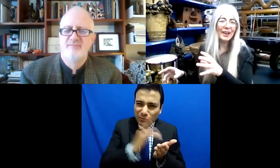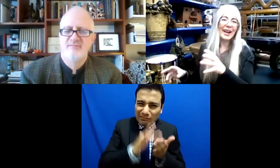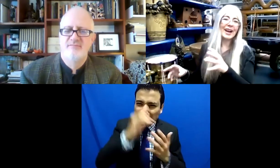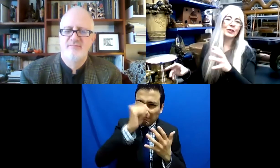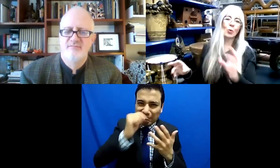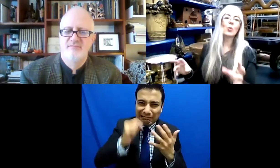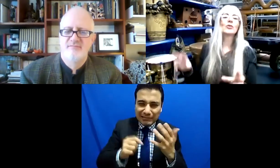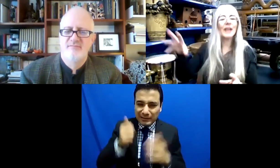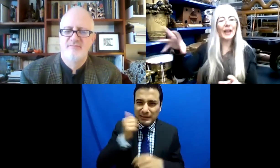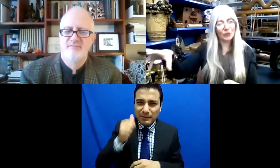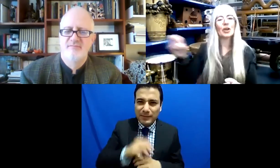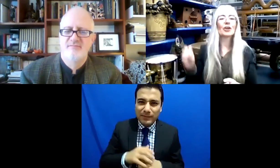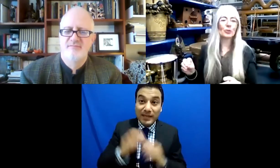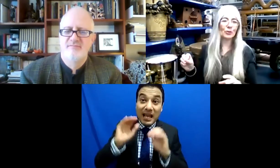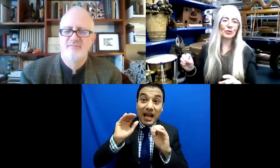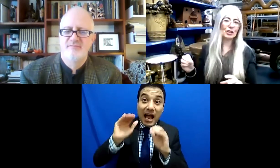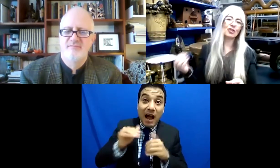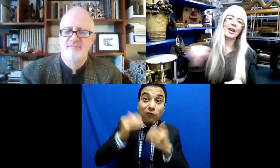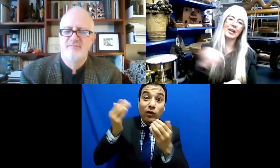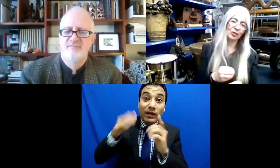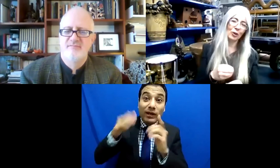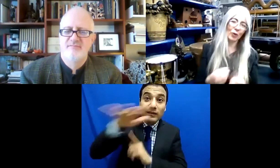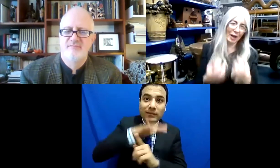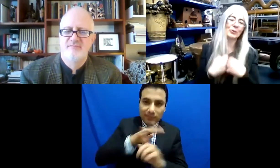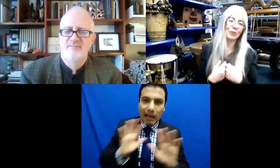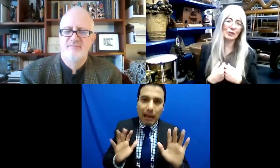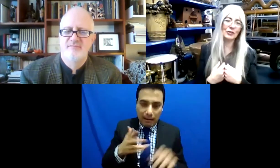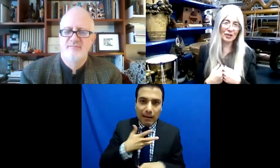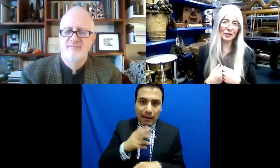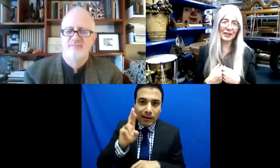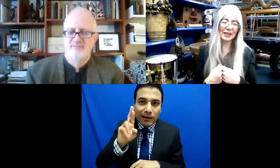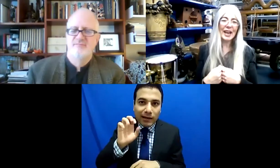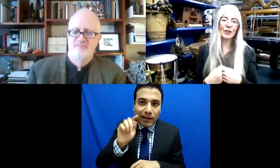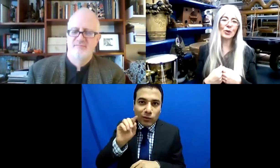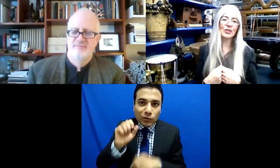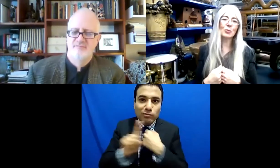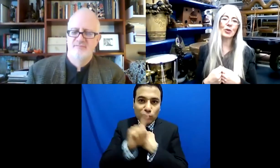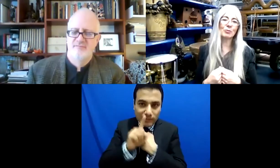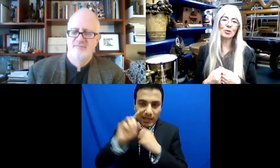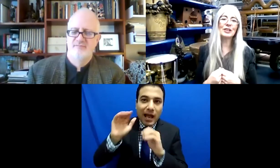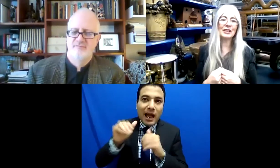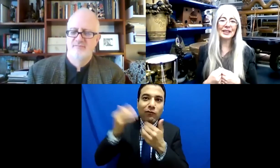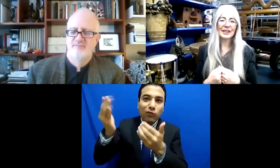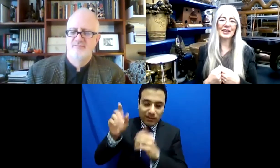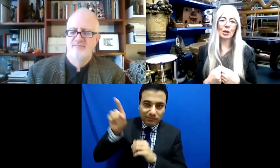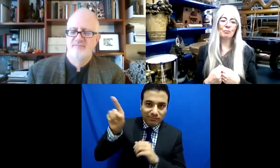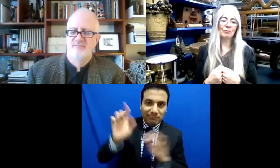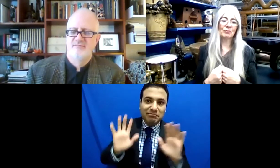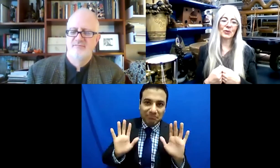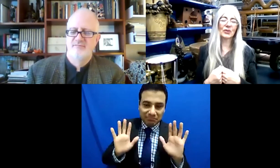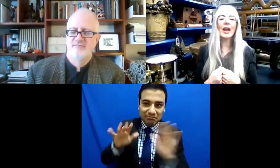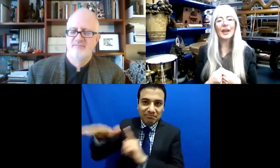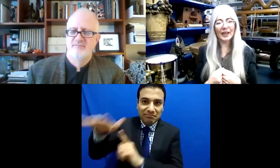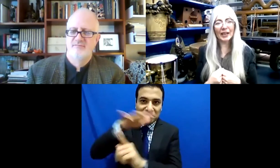que generan esos retos para el bebé. Es lo externo también lo que puede cambiar lo que sucede internamente.